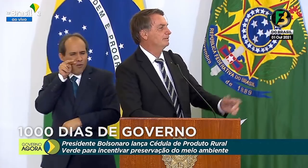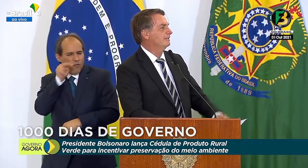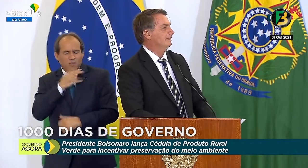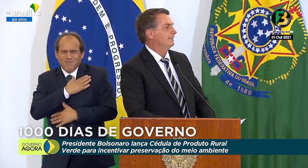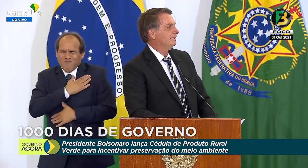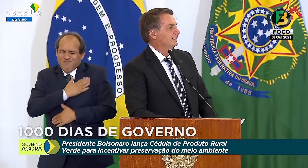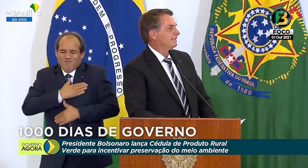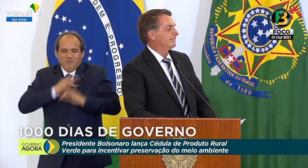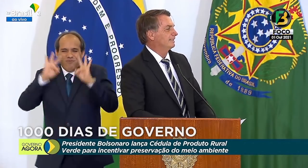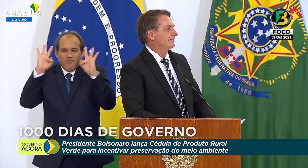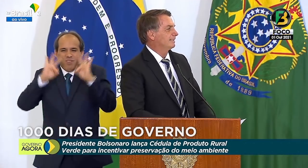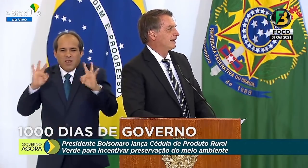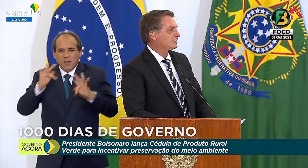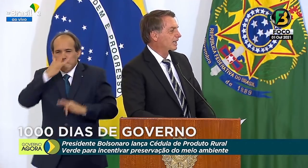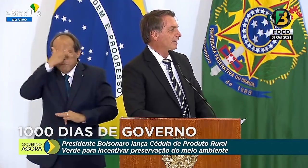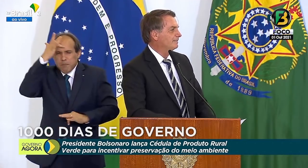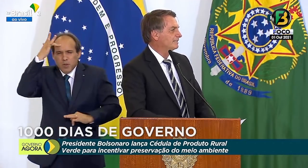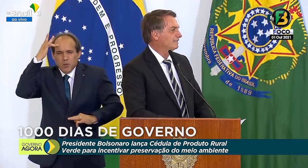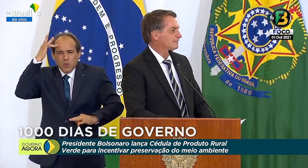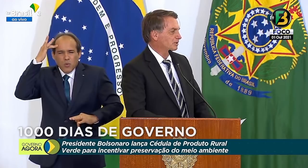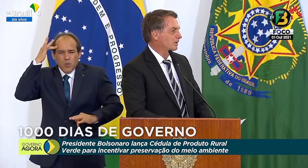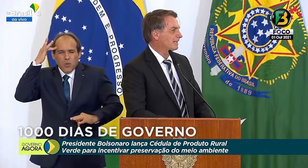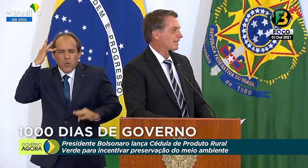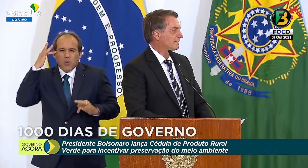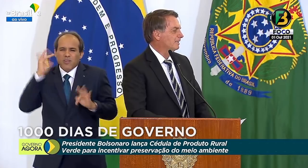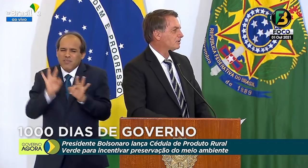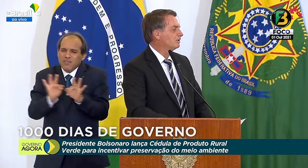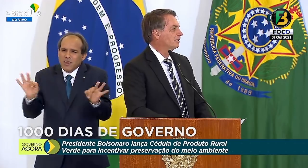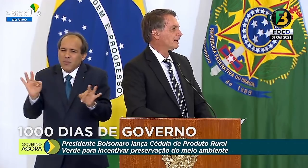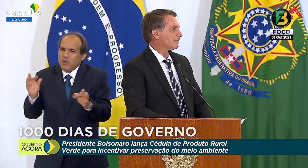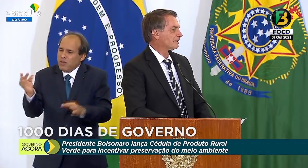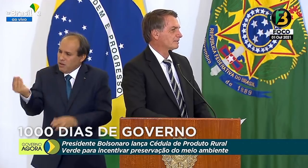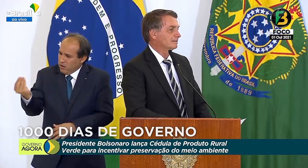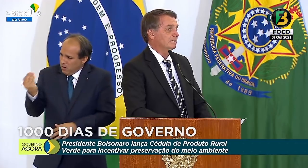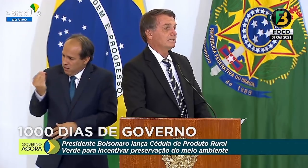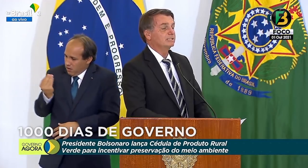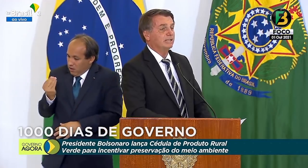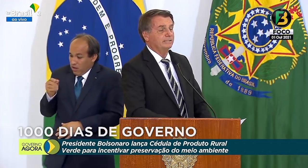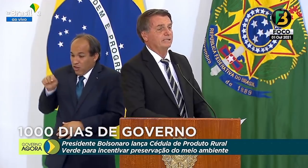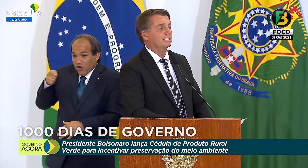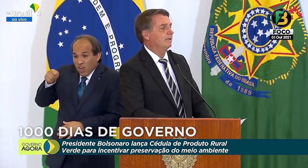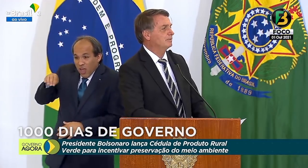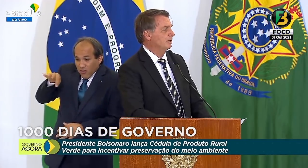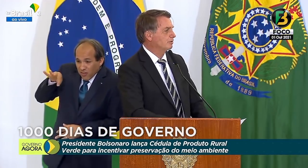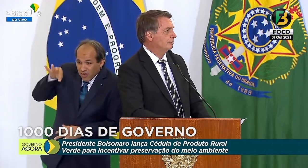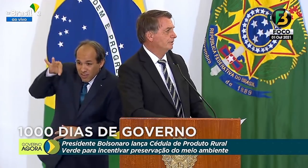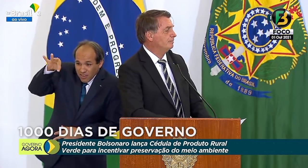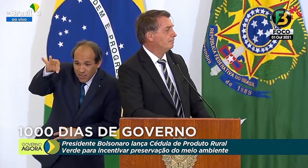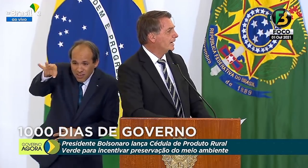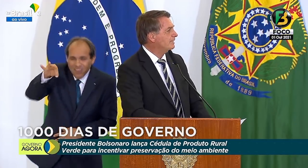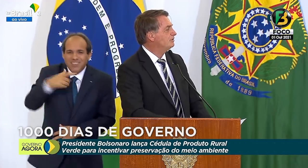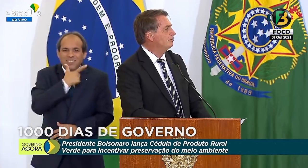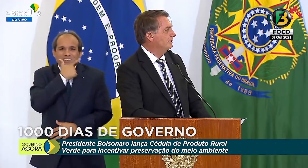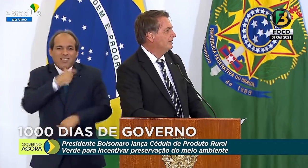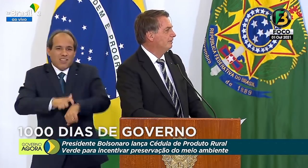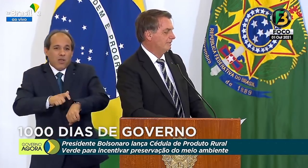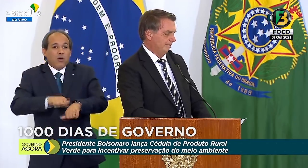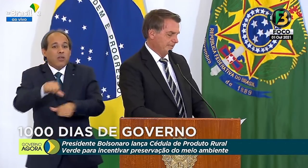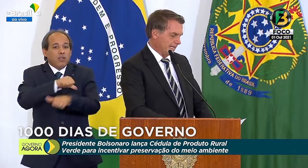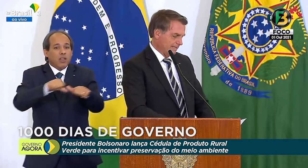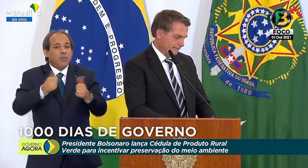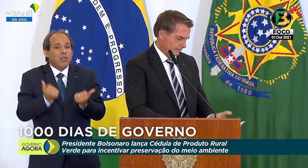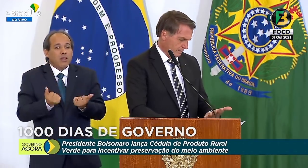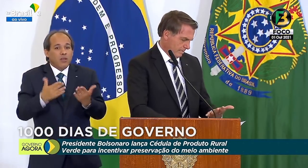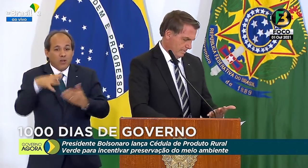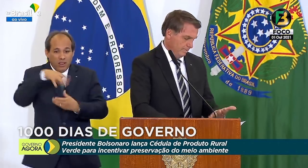recebendo as chaves de sua casa. Isso não tem preço. Já entregamos, nosso governo, mais de um milhão